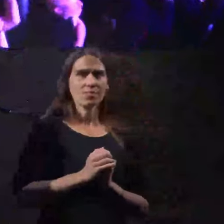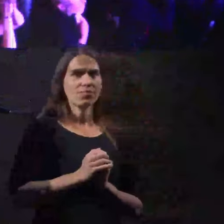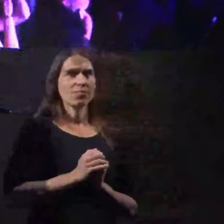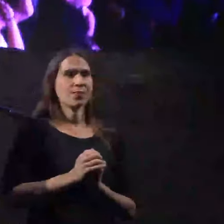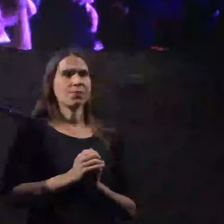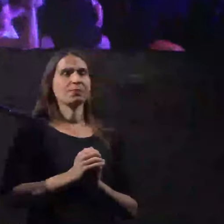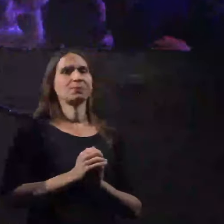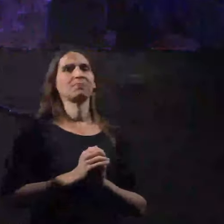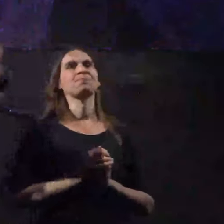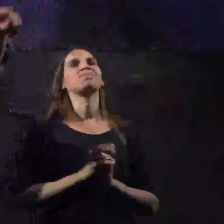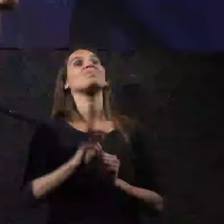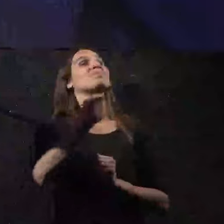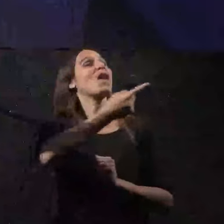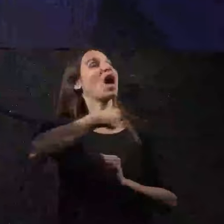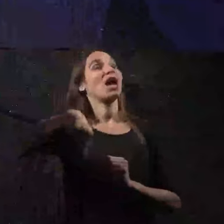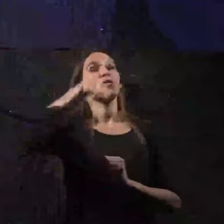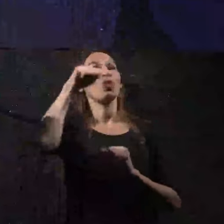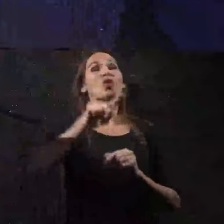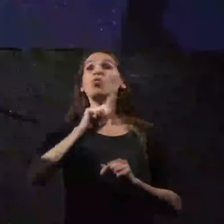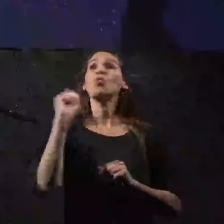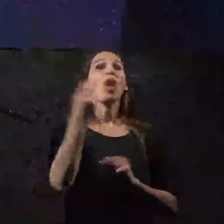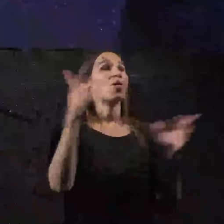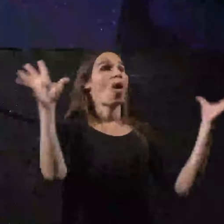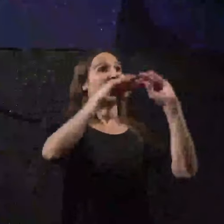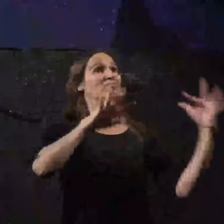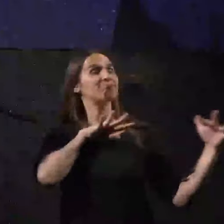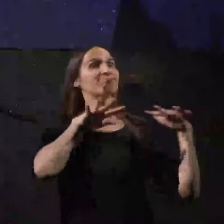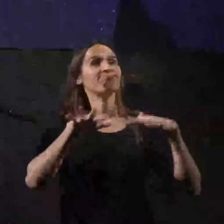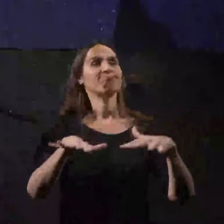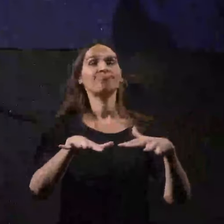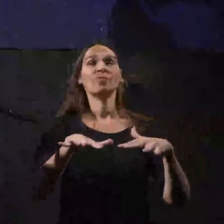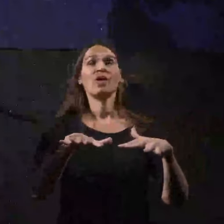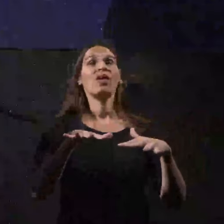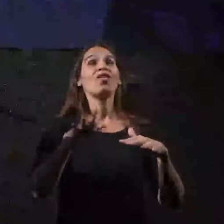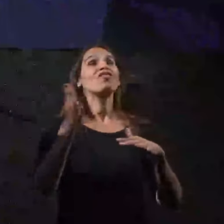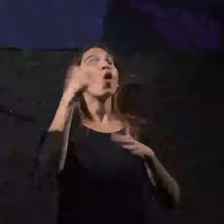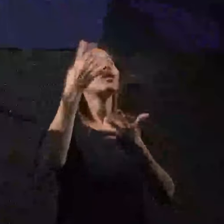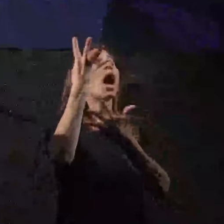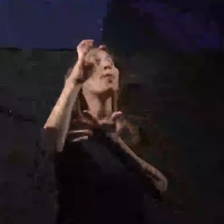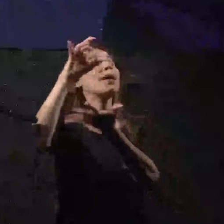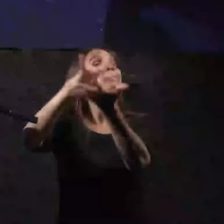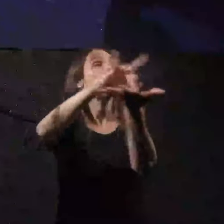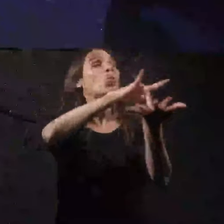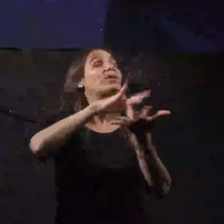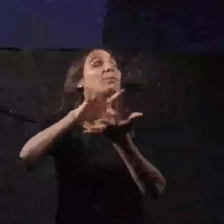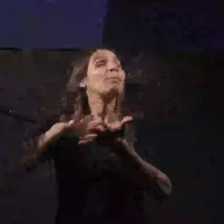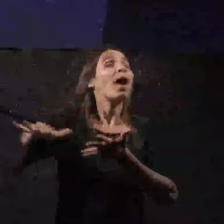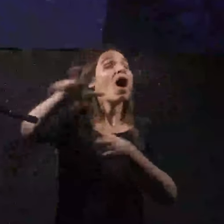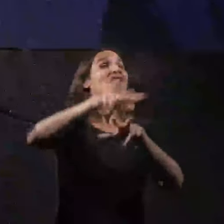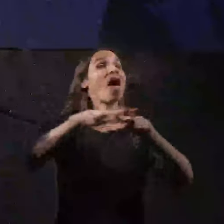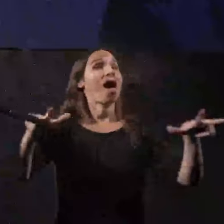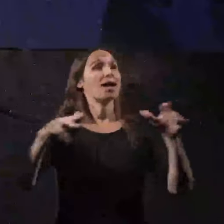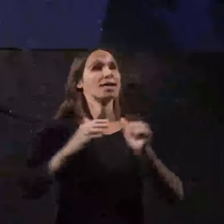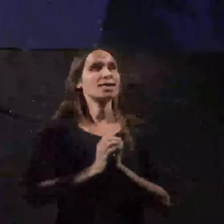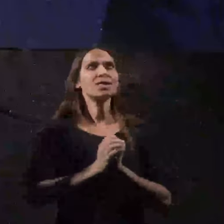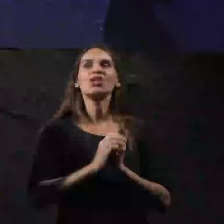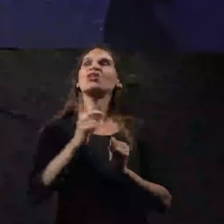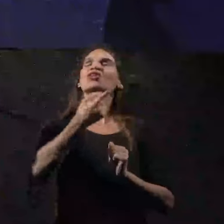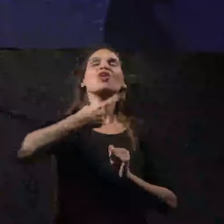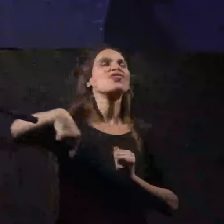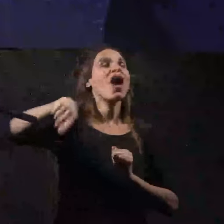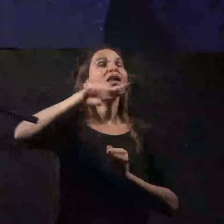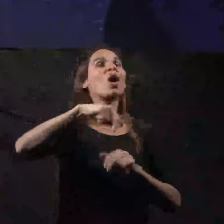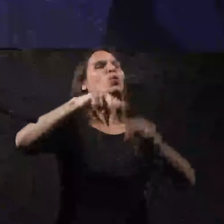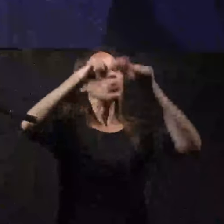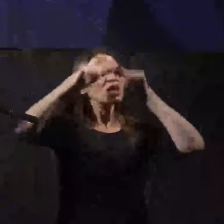אנחנו כאן כולנו הערב ובעוד 40 מוקדים ברחבי הארץ ואנחנו